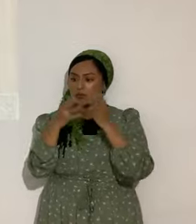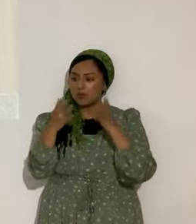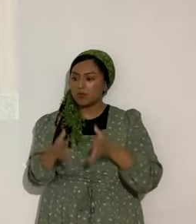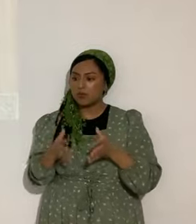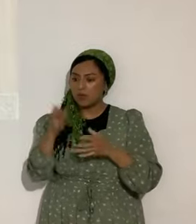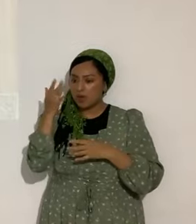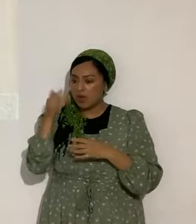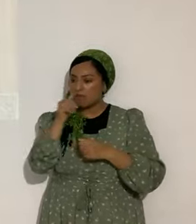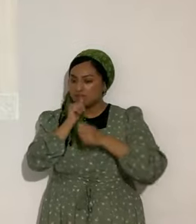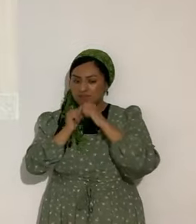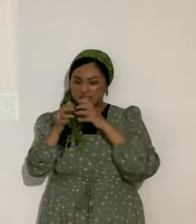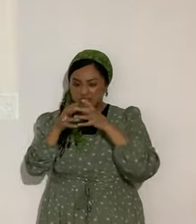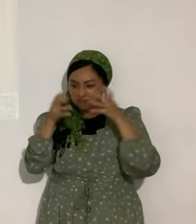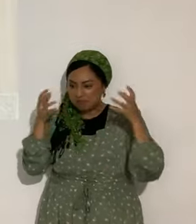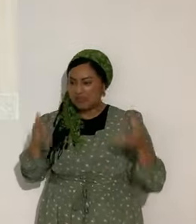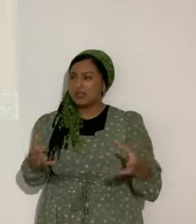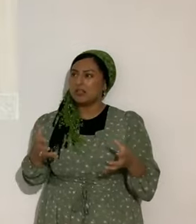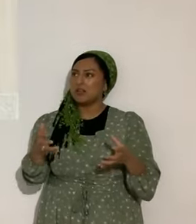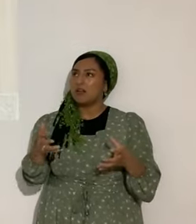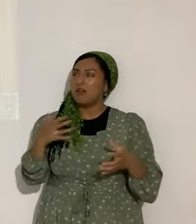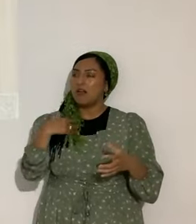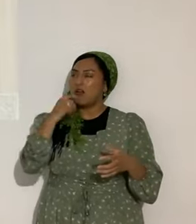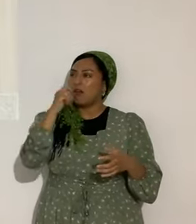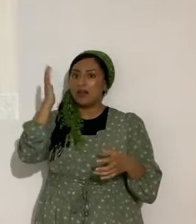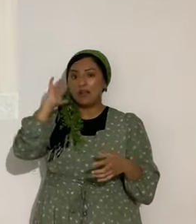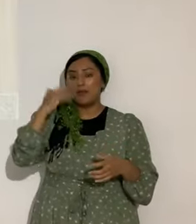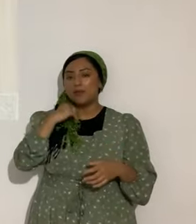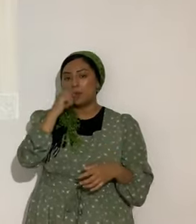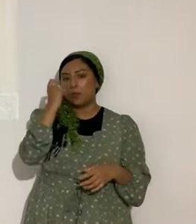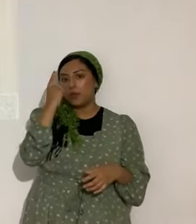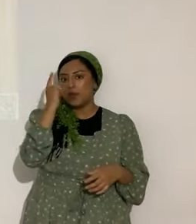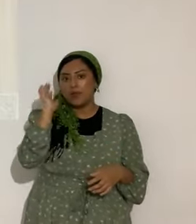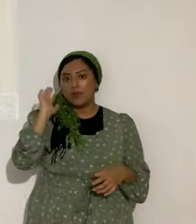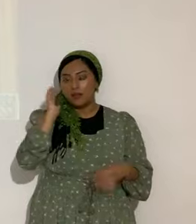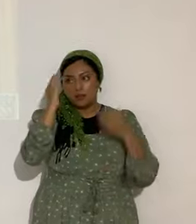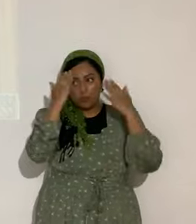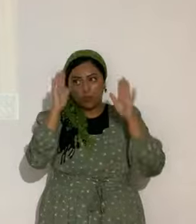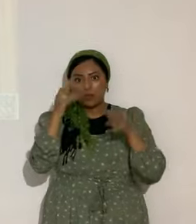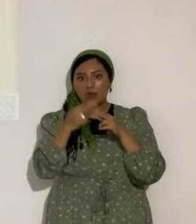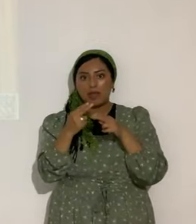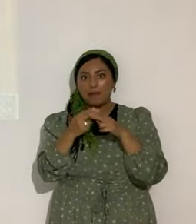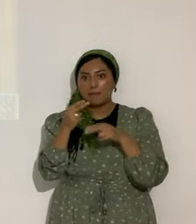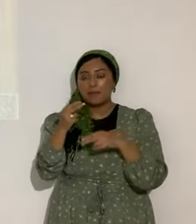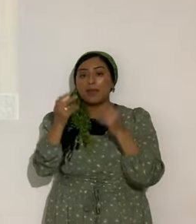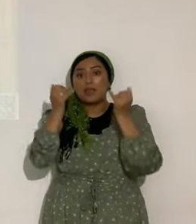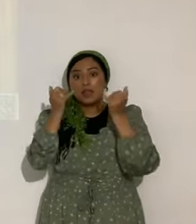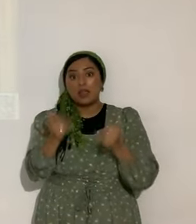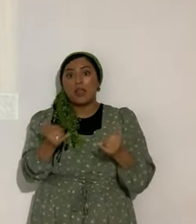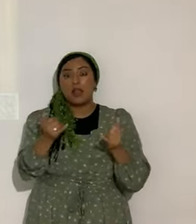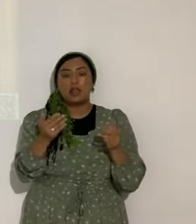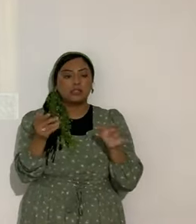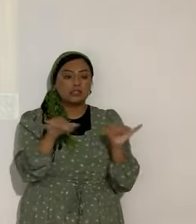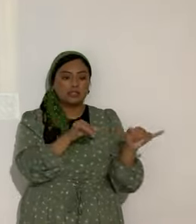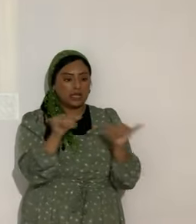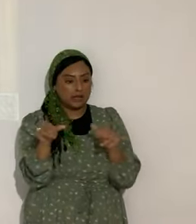apóstoles, Yahshua? Bueno. No conocía yo el nombre. ¿Por qué? Ahora hacemos la primera pregunta hermanos.